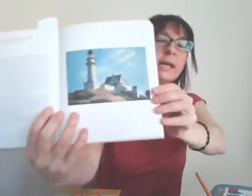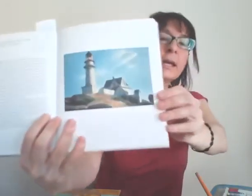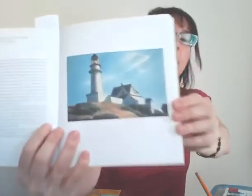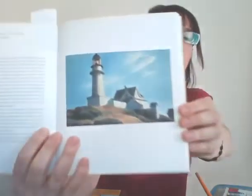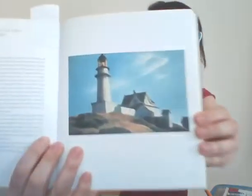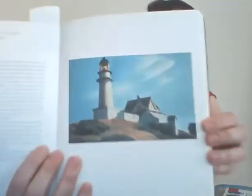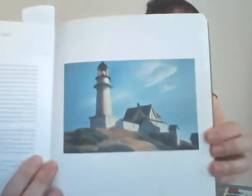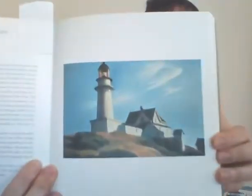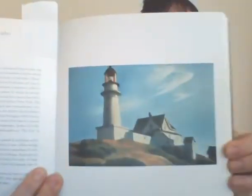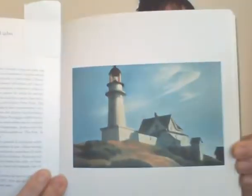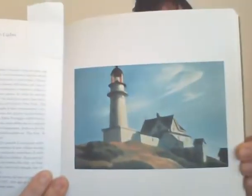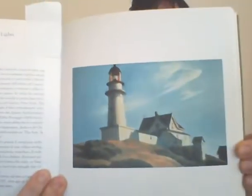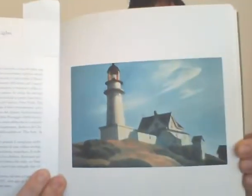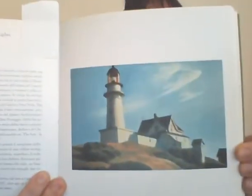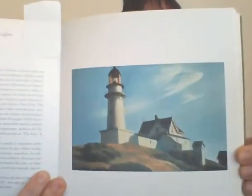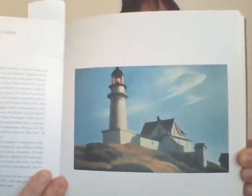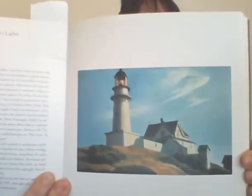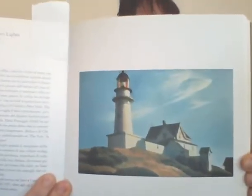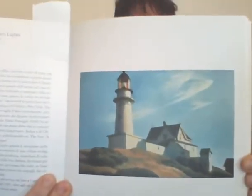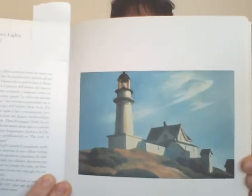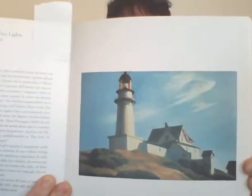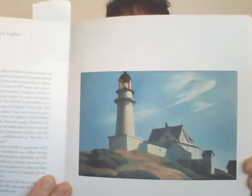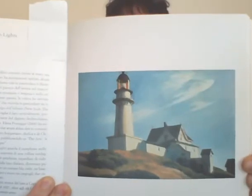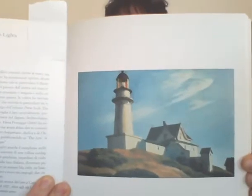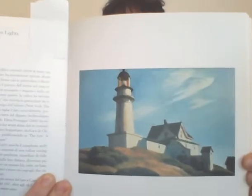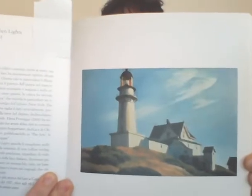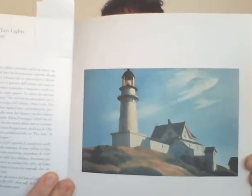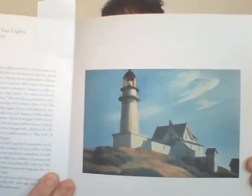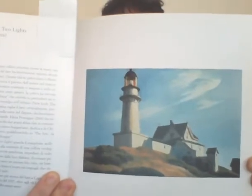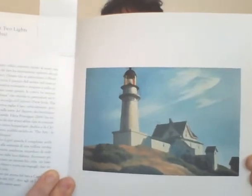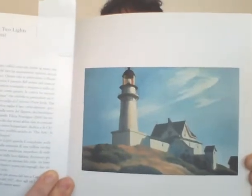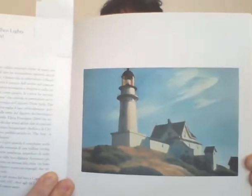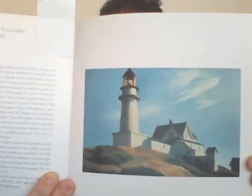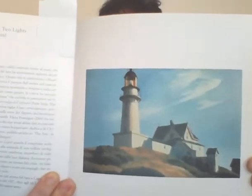questo cielo è lo sfondo di uno faro